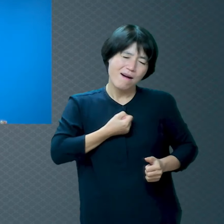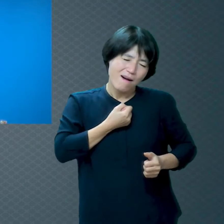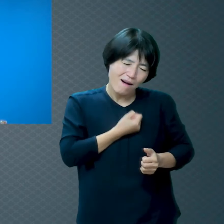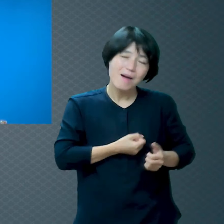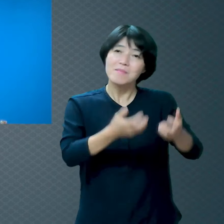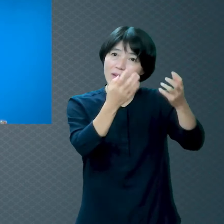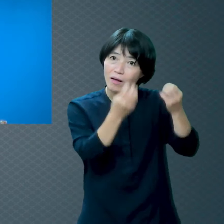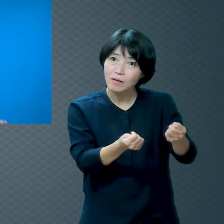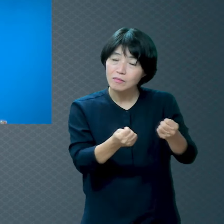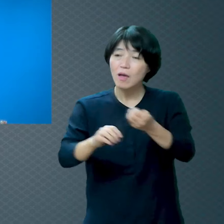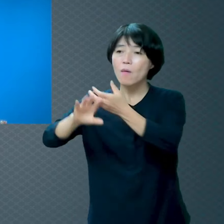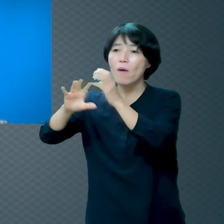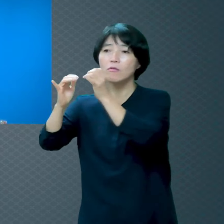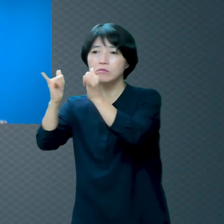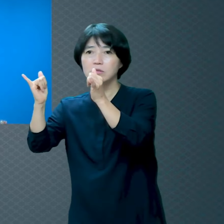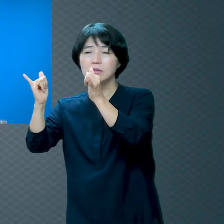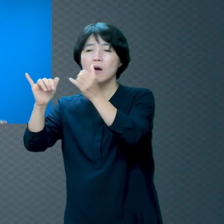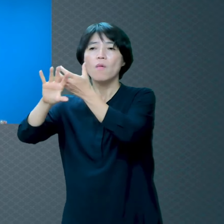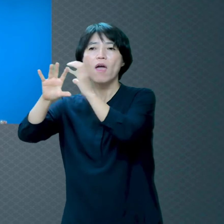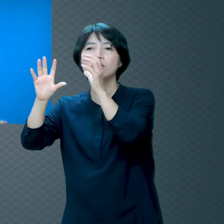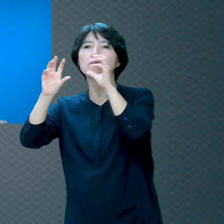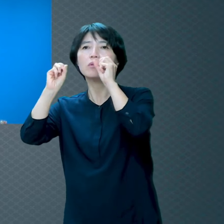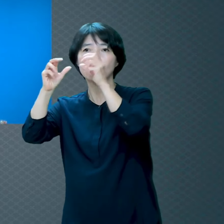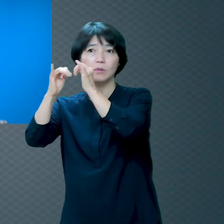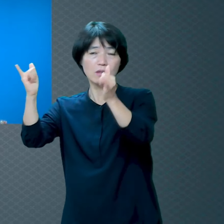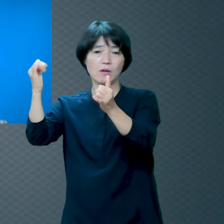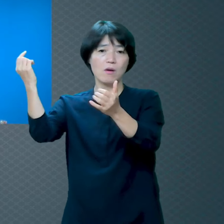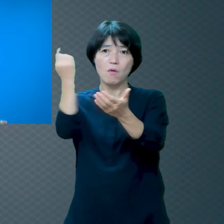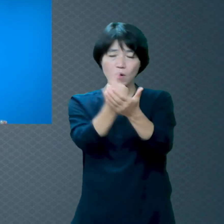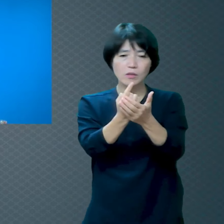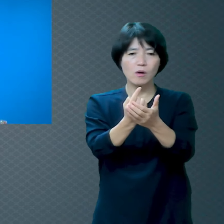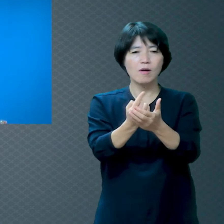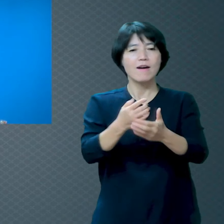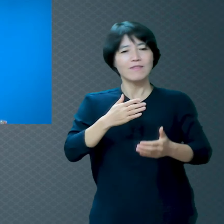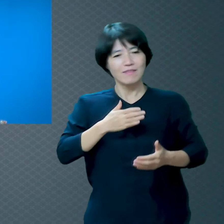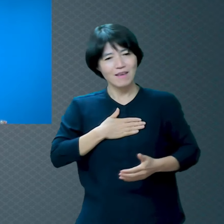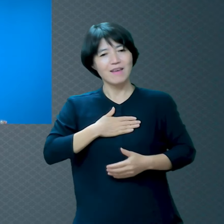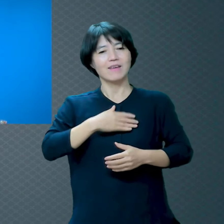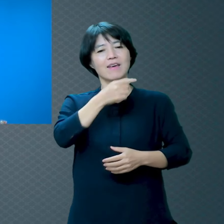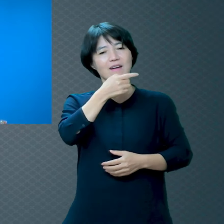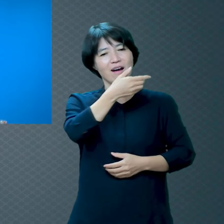외국 사람들이 기타 치면서 내게 강 같은 평화 이해가 안 되는 거예요